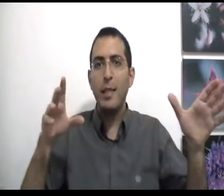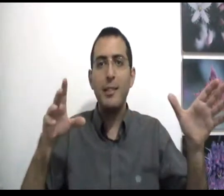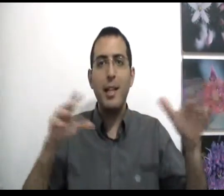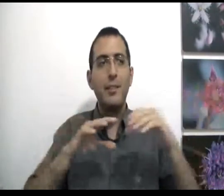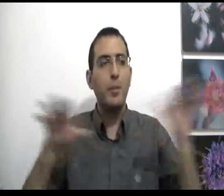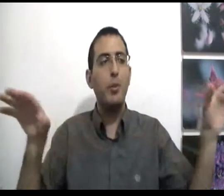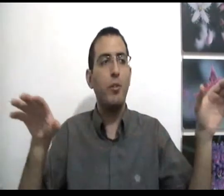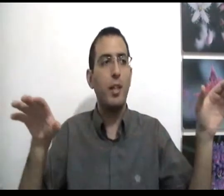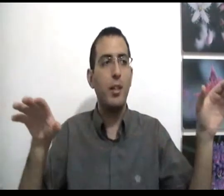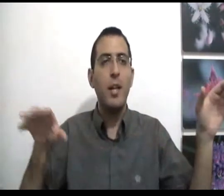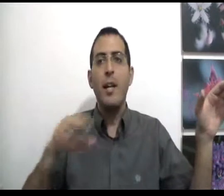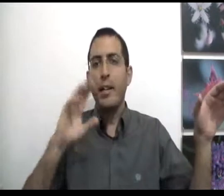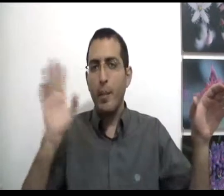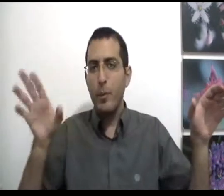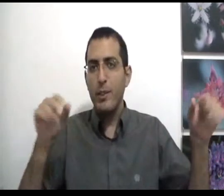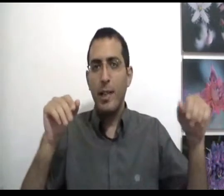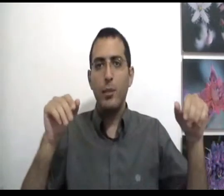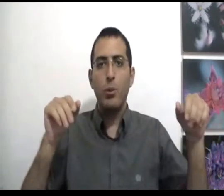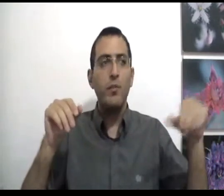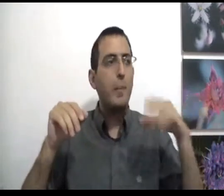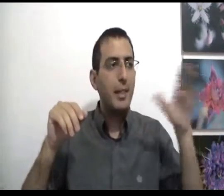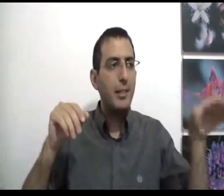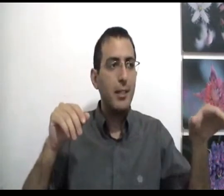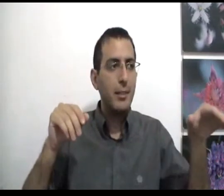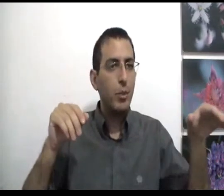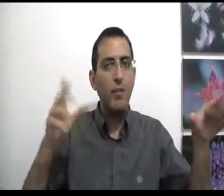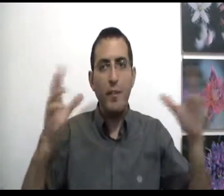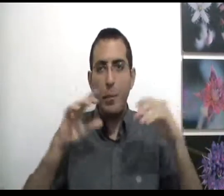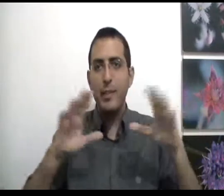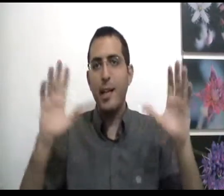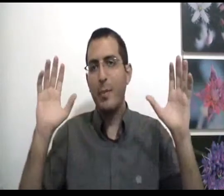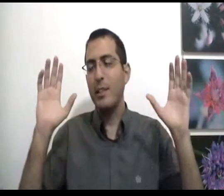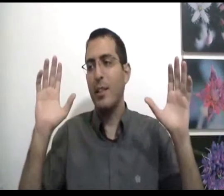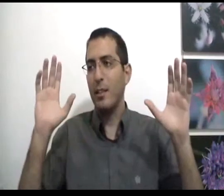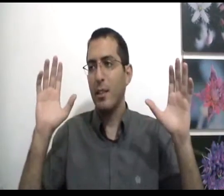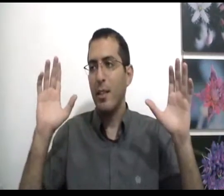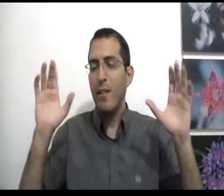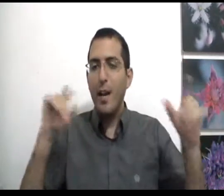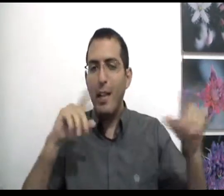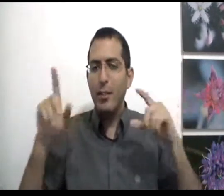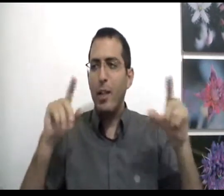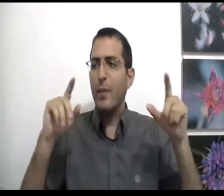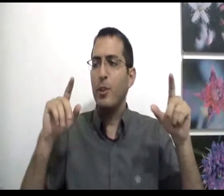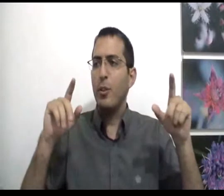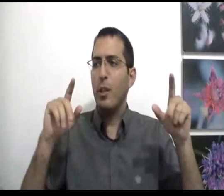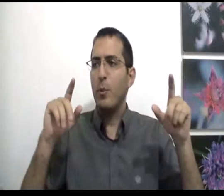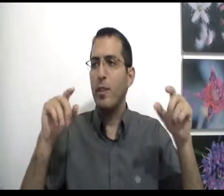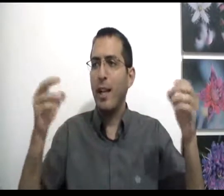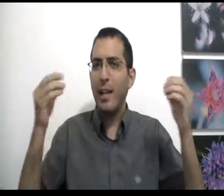מנצח אז תמיד טוב לך כי אם הוא נצח זה טוב ואם אני נצחתי זה טוב ואף על פיכם זה רק משחק ואז יש לו אדם אל שני העולמות והדרך